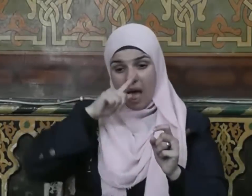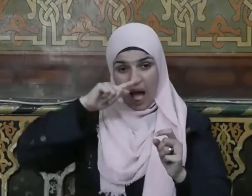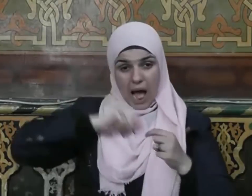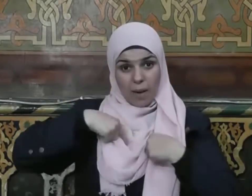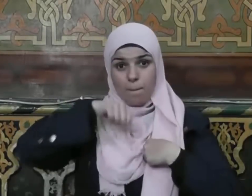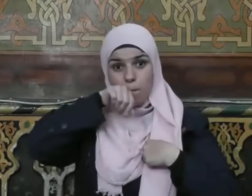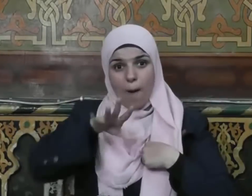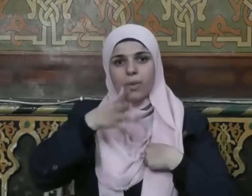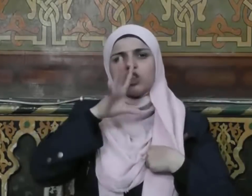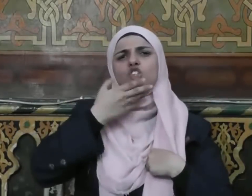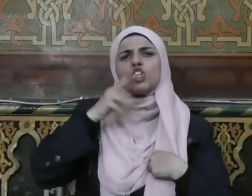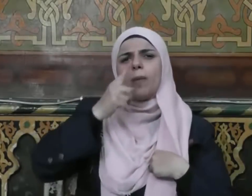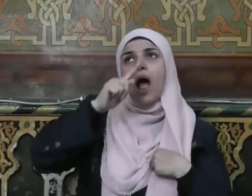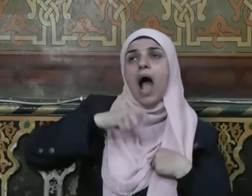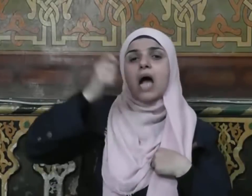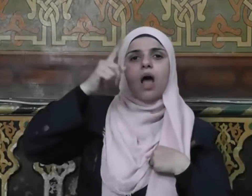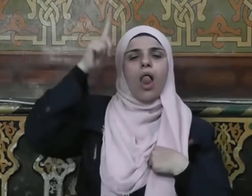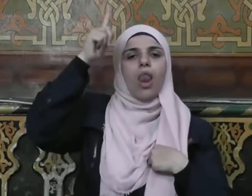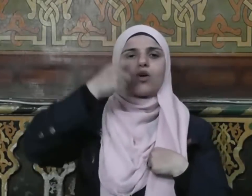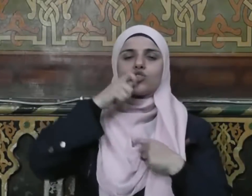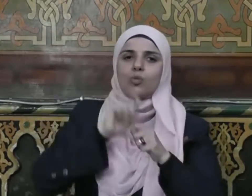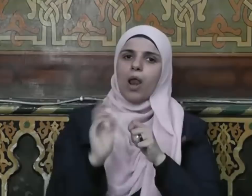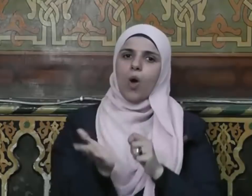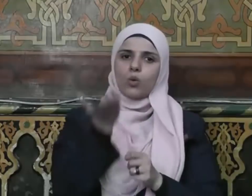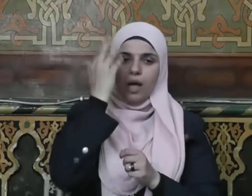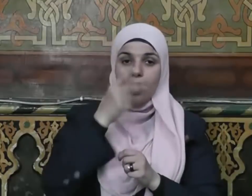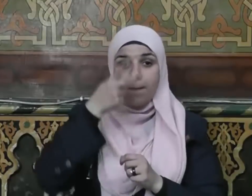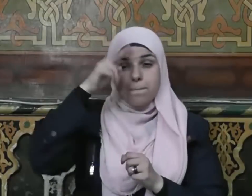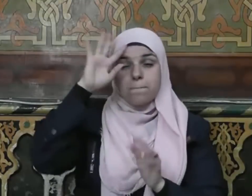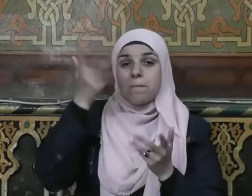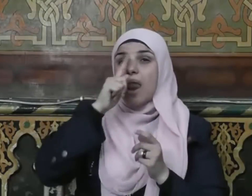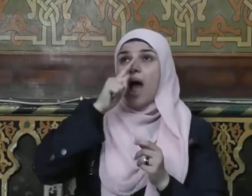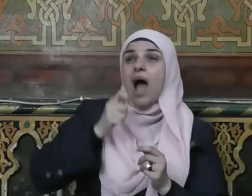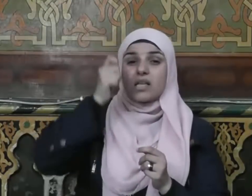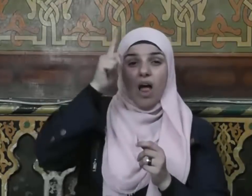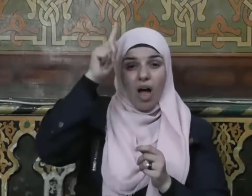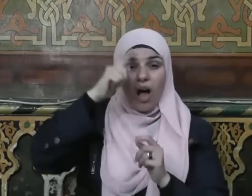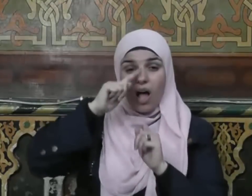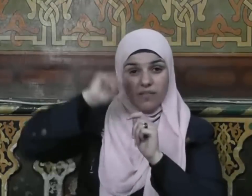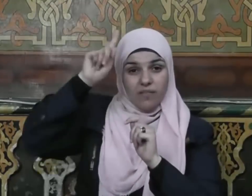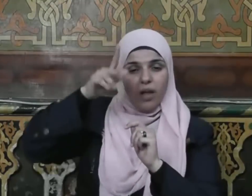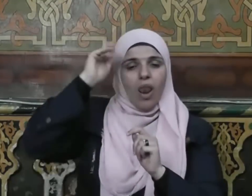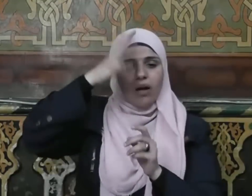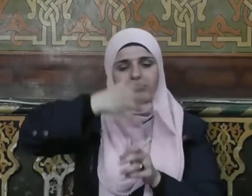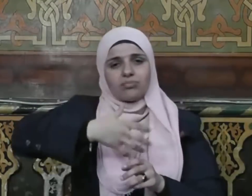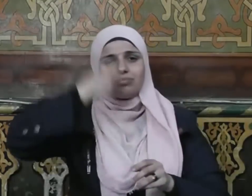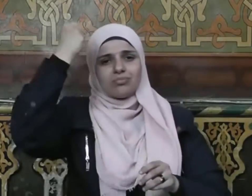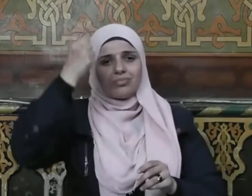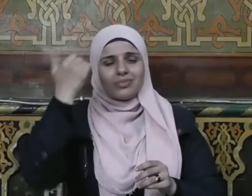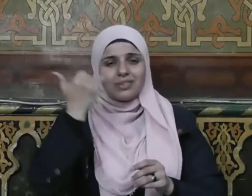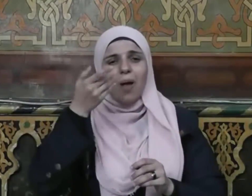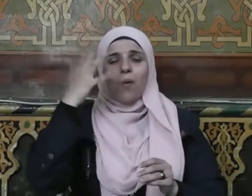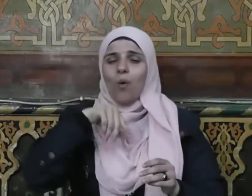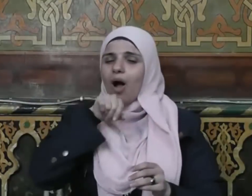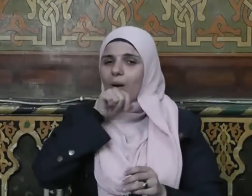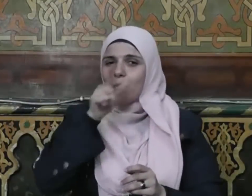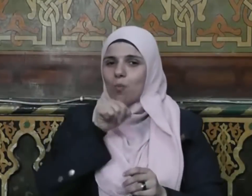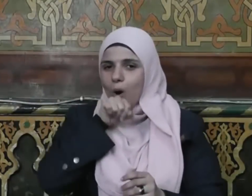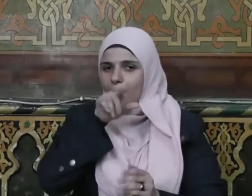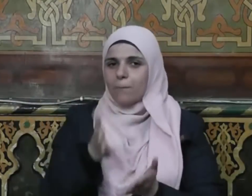آذى الله عز وجل ومن آذى الله يوشك أن يأخذه وقال صلى الله